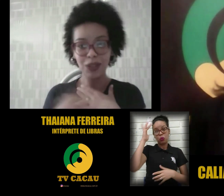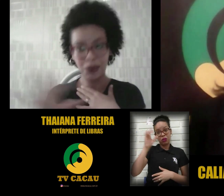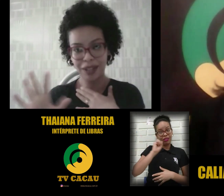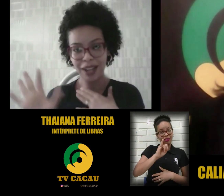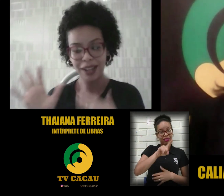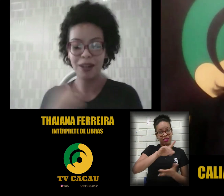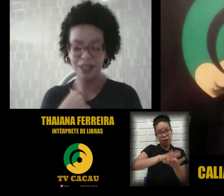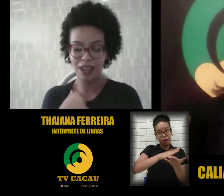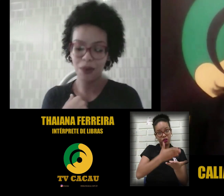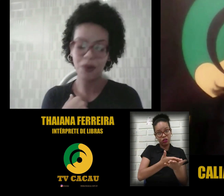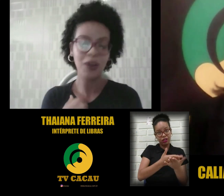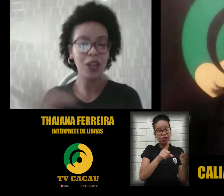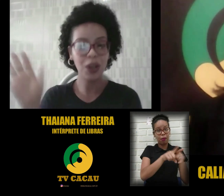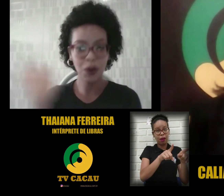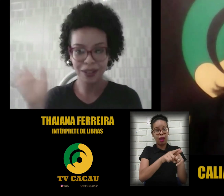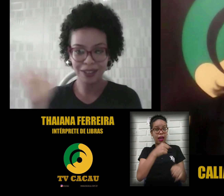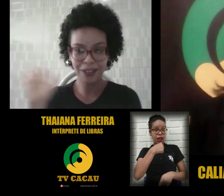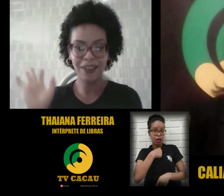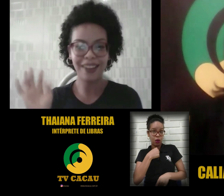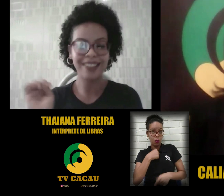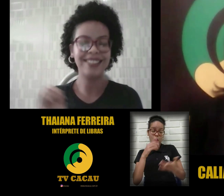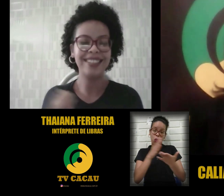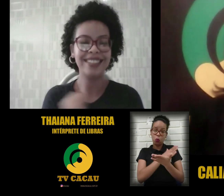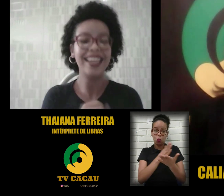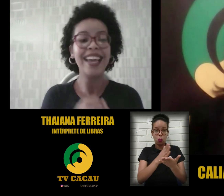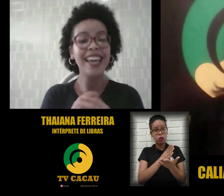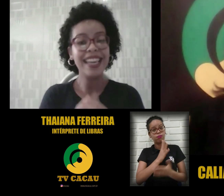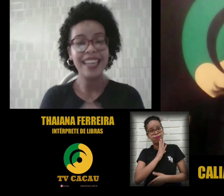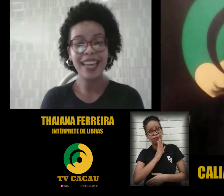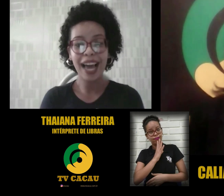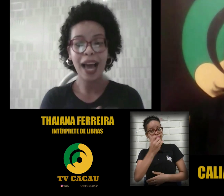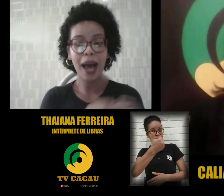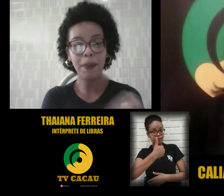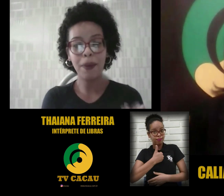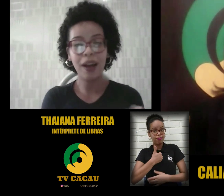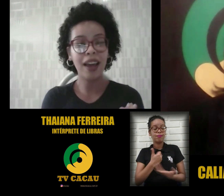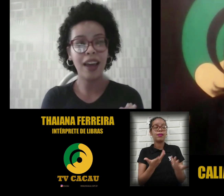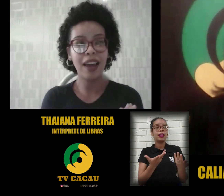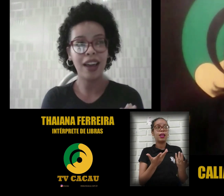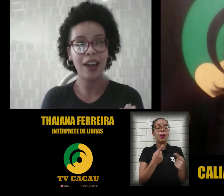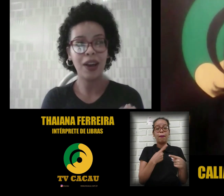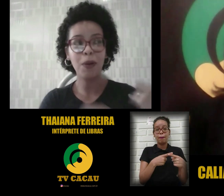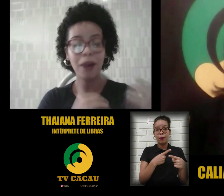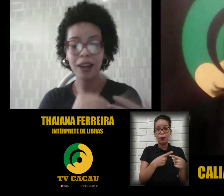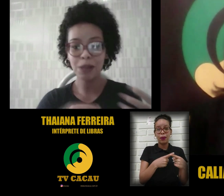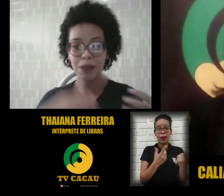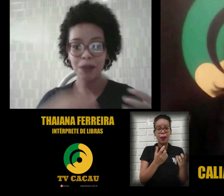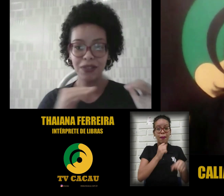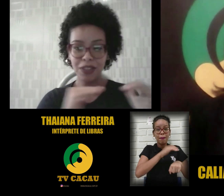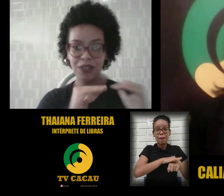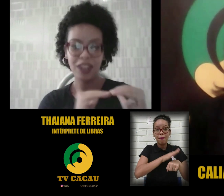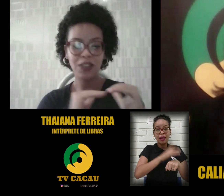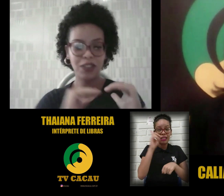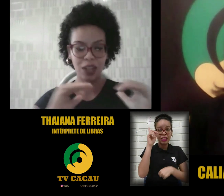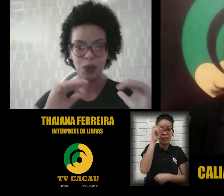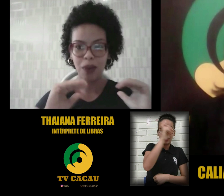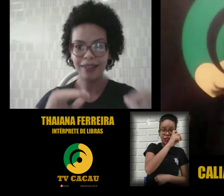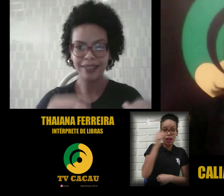todos, né? Mas eu e outras que eu conheço dizem que o mecanismo mais difícil, né, de você atuar ali